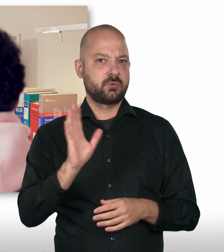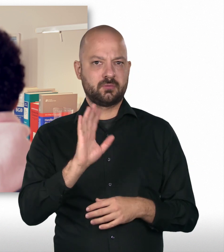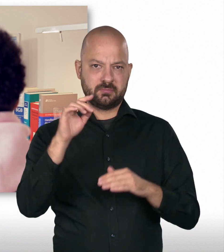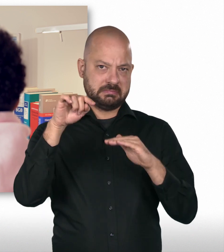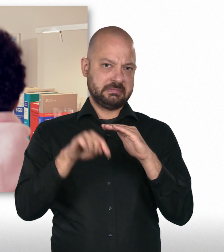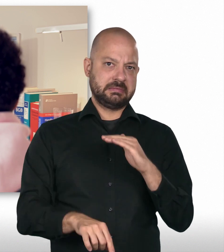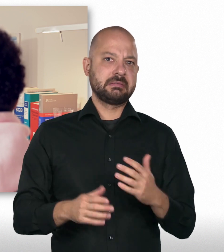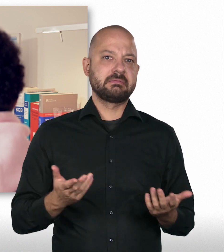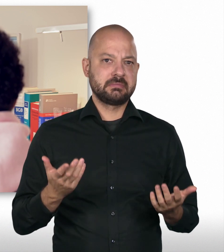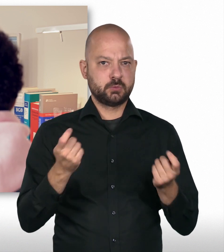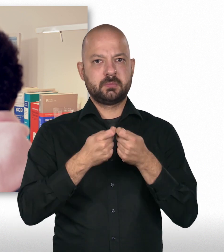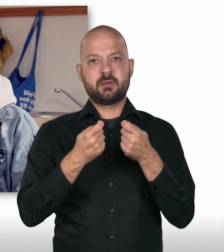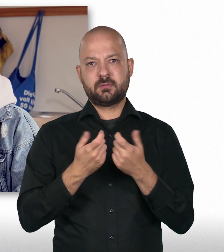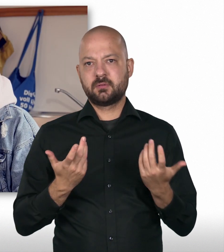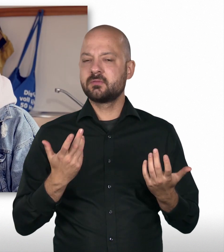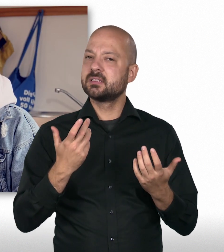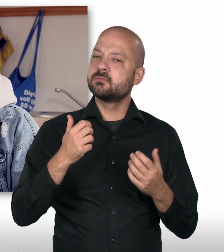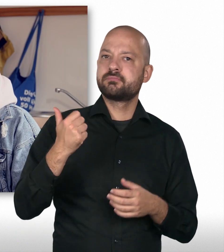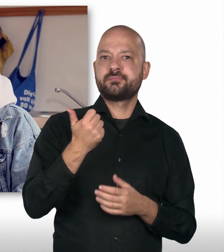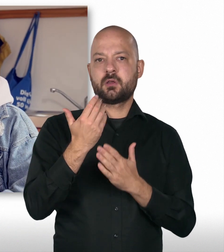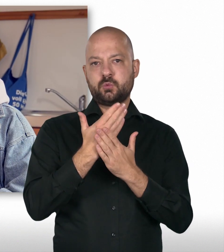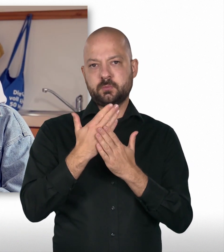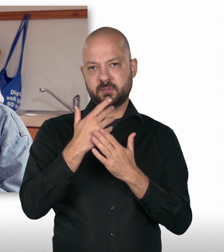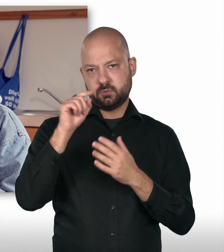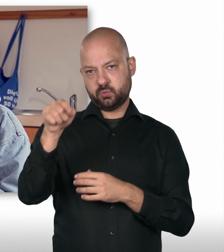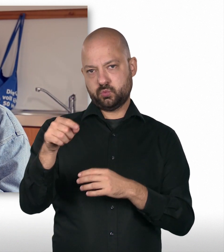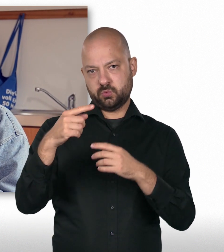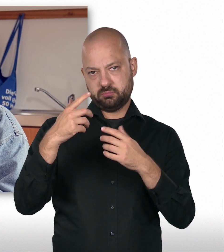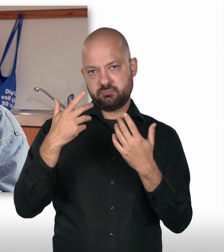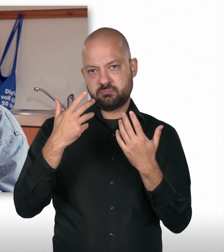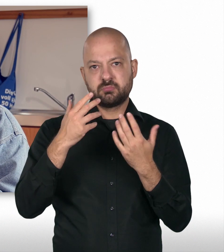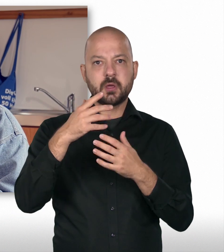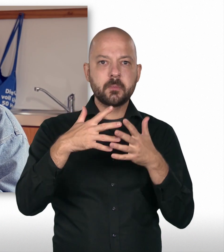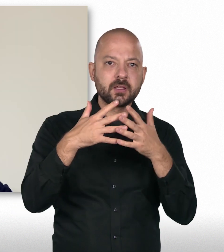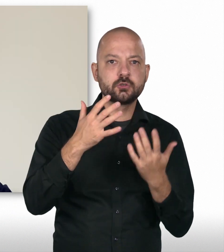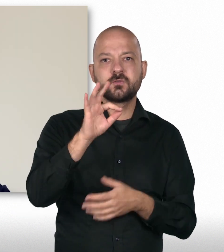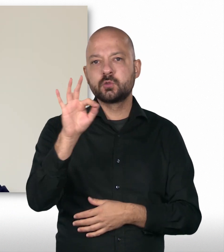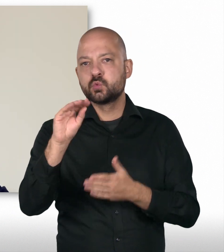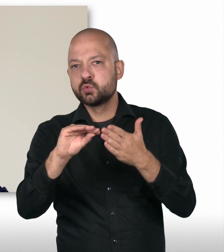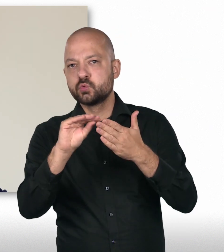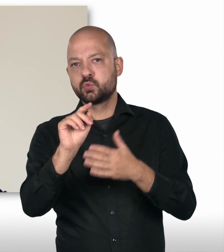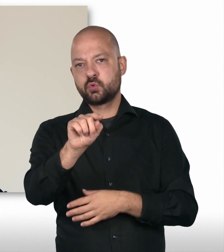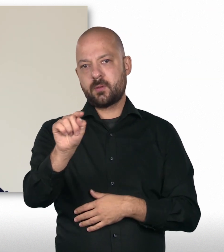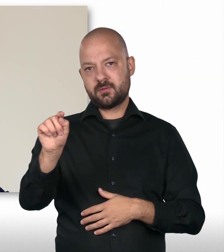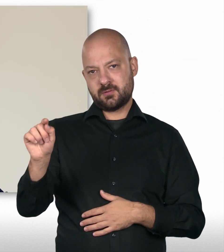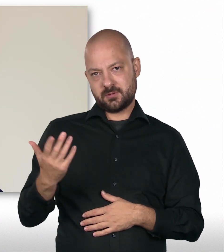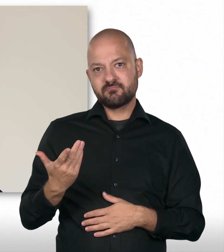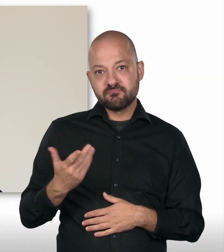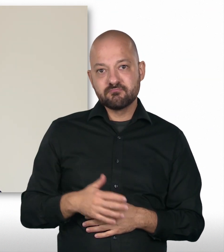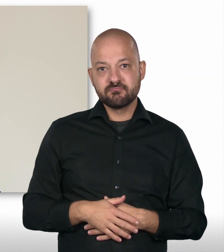spannend ist, man hat eine Top-Ausbildung meistens im Ausland, auf den deutschen Schulen oder auch amerikanischen Schulen oder französischen.